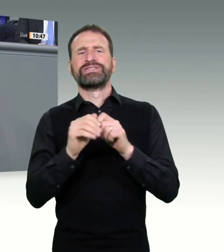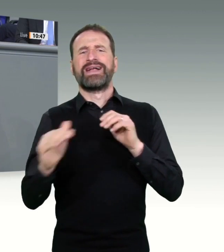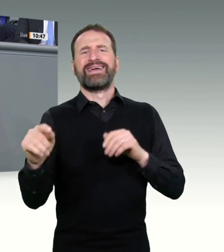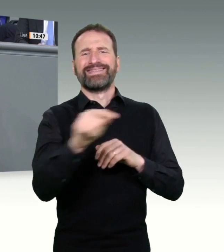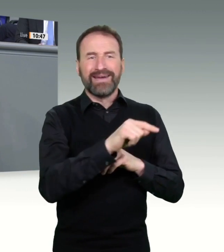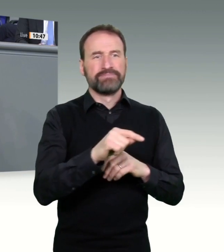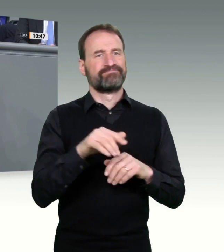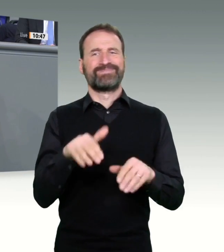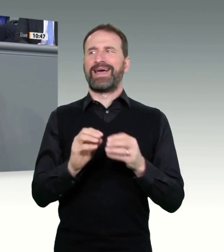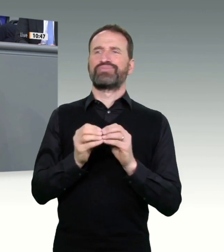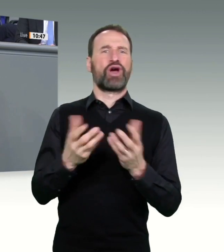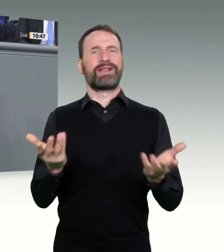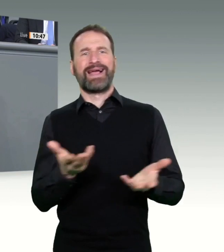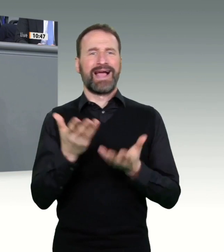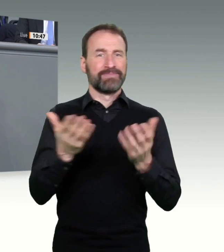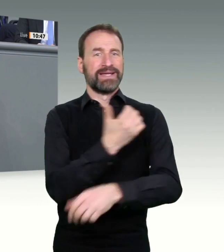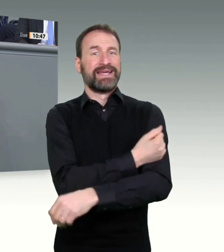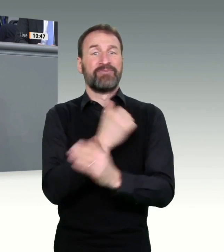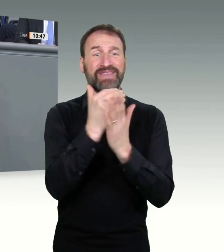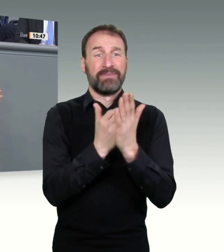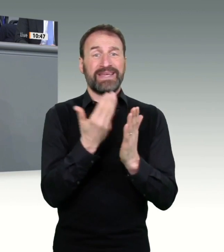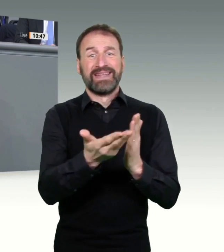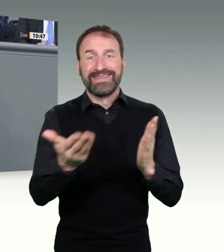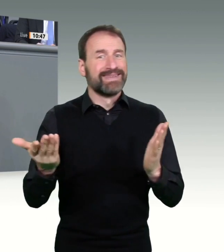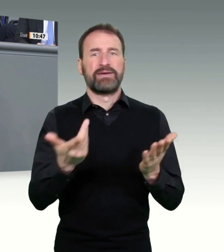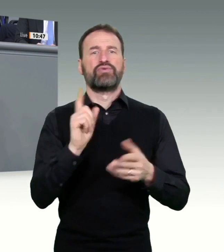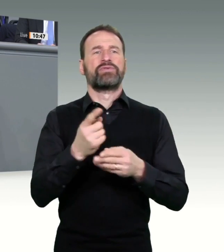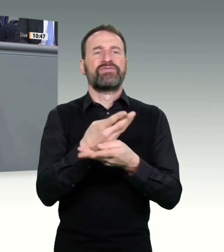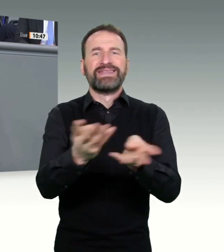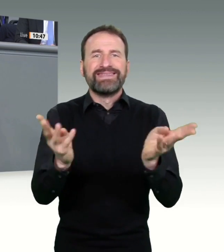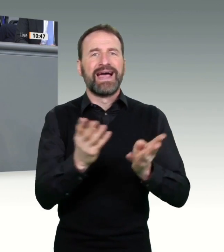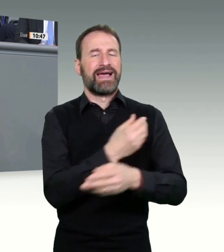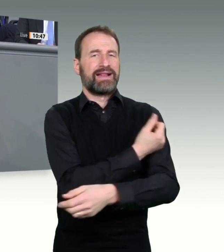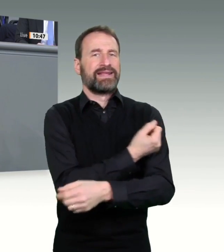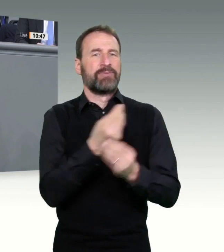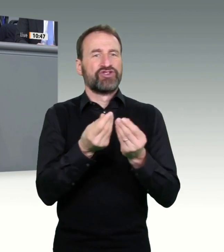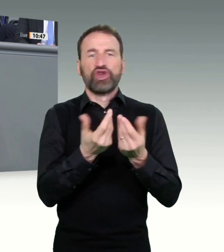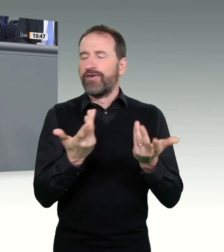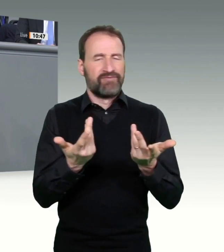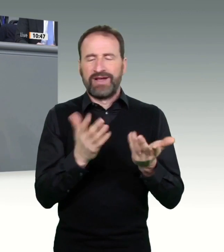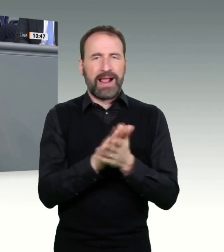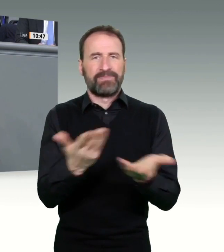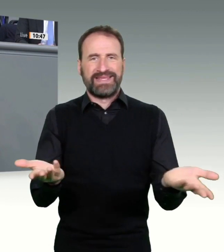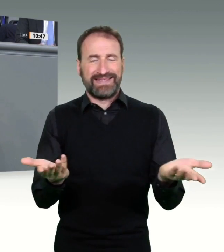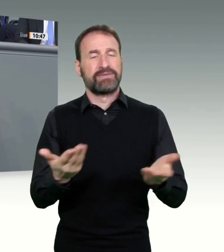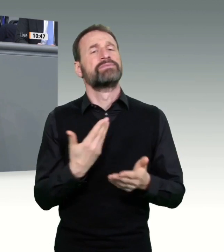die Bundesregierung beim Impfmanagement nutzen. Es sollte ebenso eine Selbstverständlichkeit sein, dass alle Impfzentren